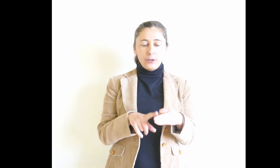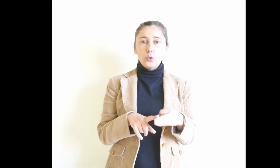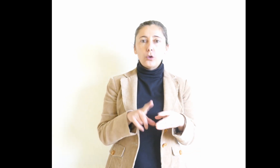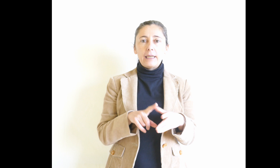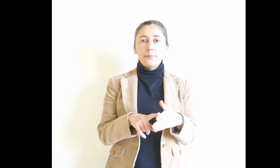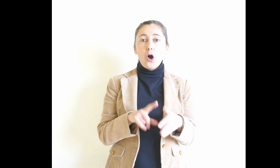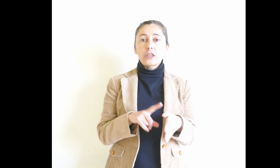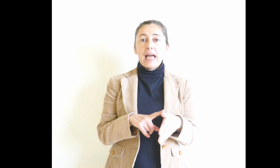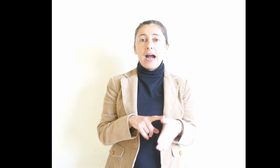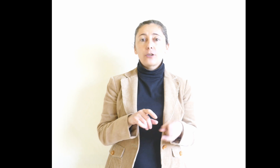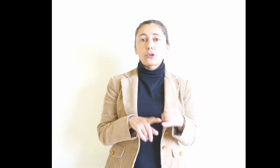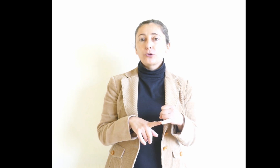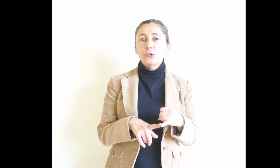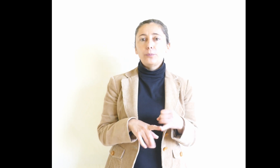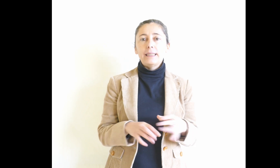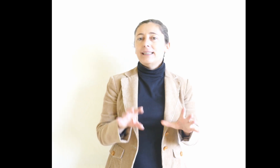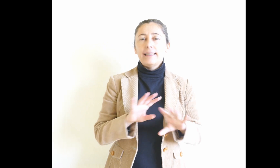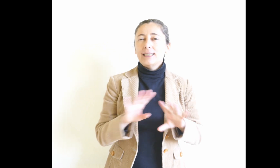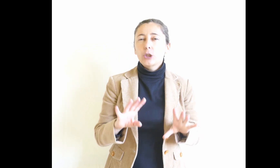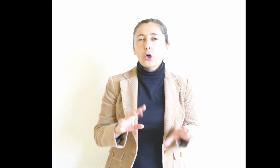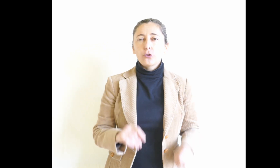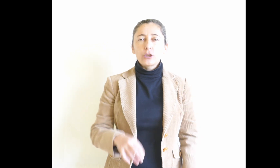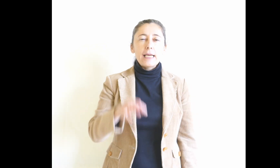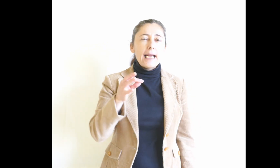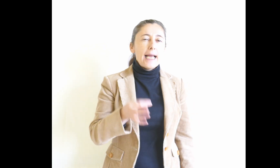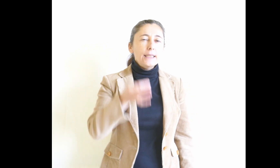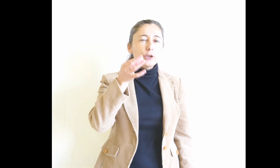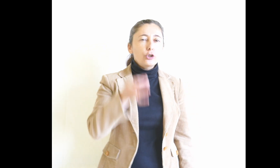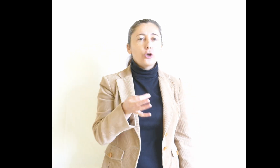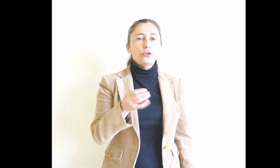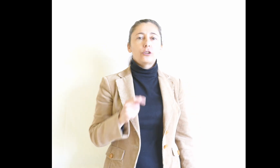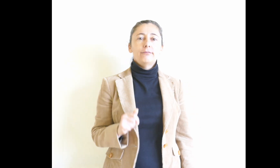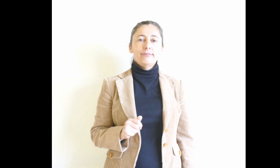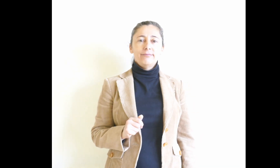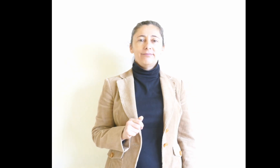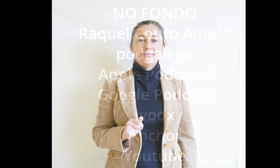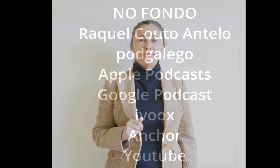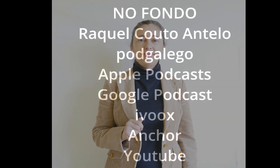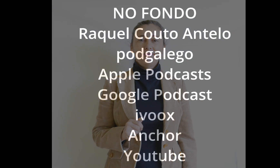Apple, Google, iVox, Anchor, Youtube, en todos, en todos.